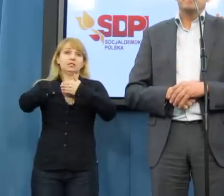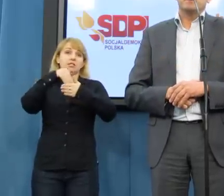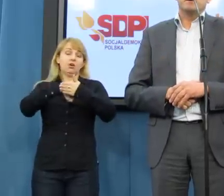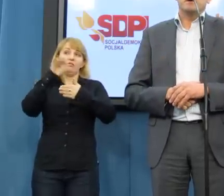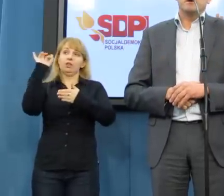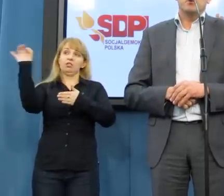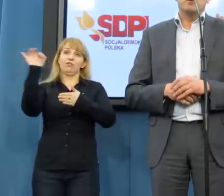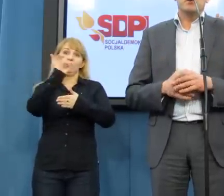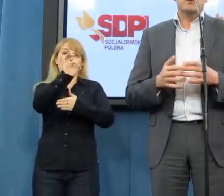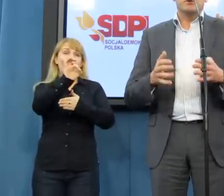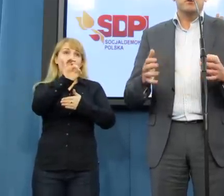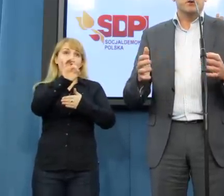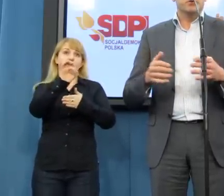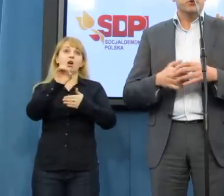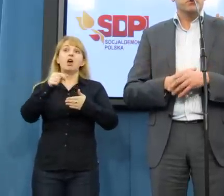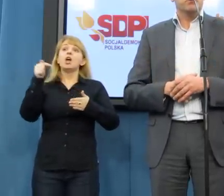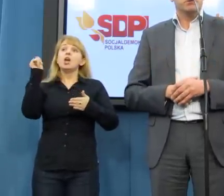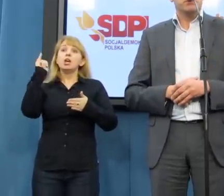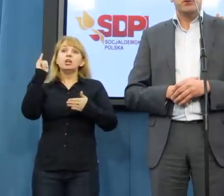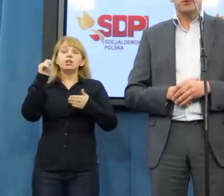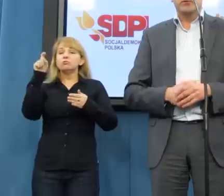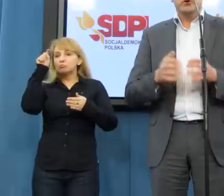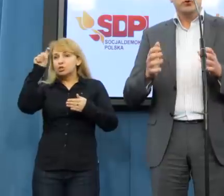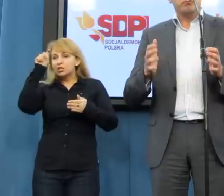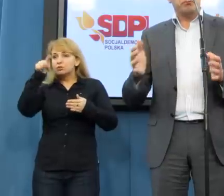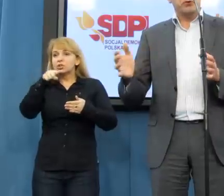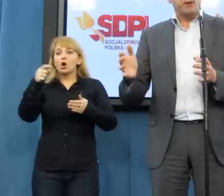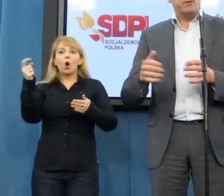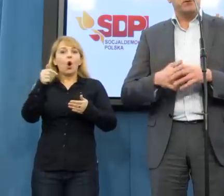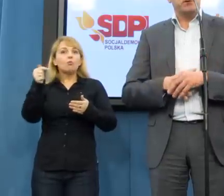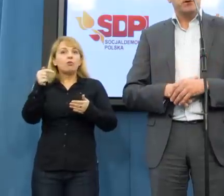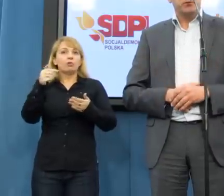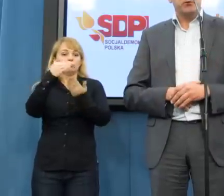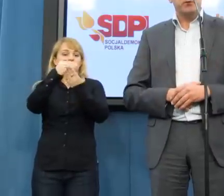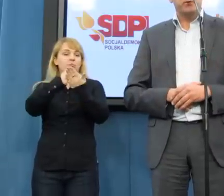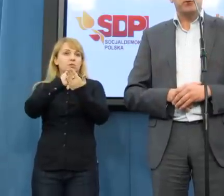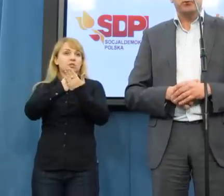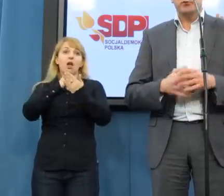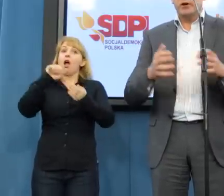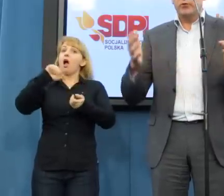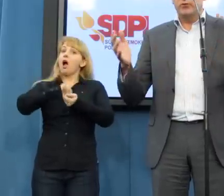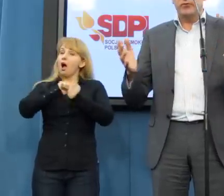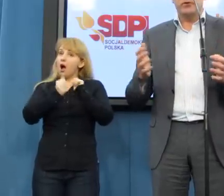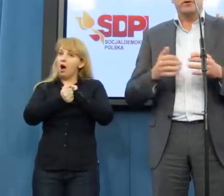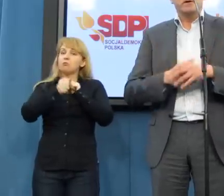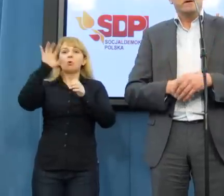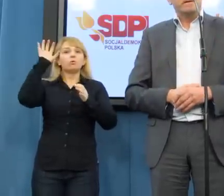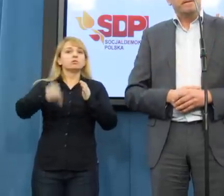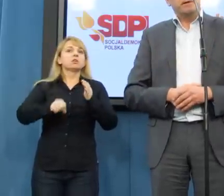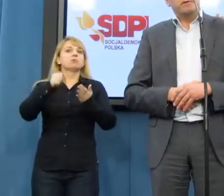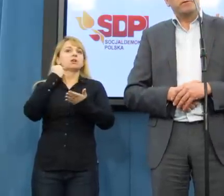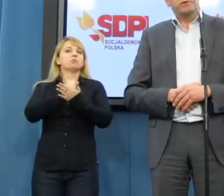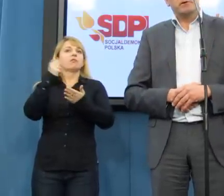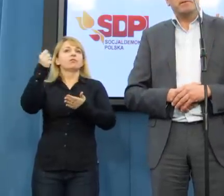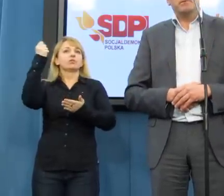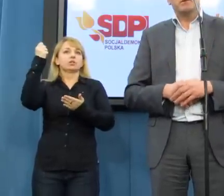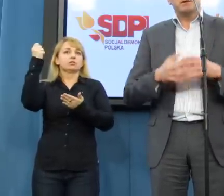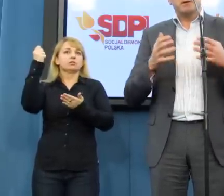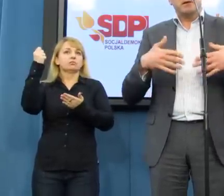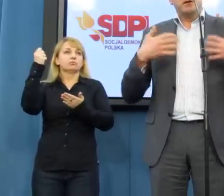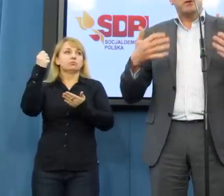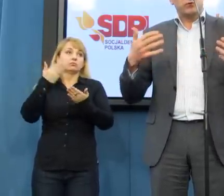obowiązujących norm i przepisów lub pozbawić możliwości udziału w